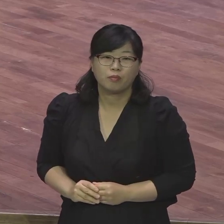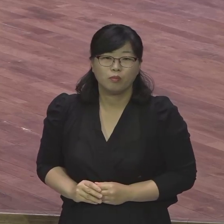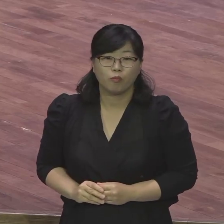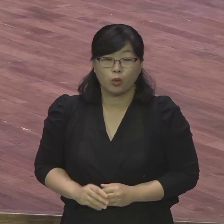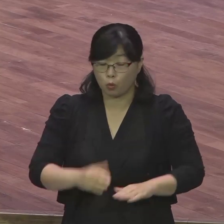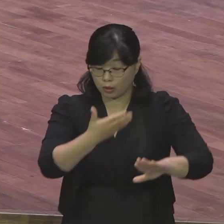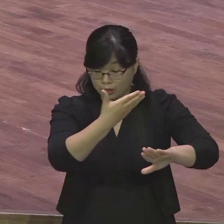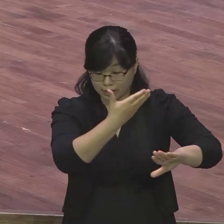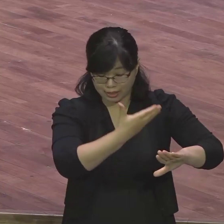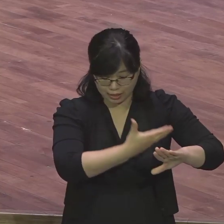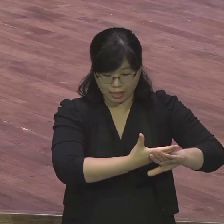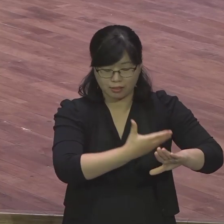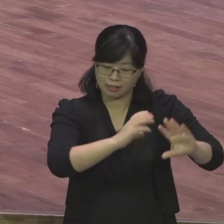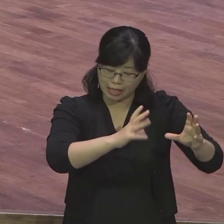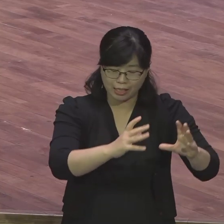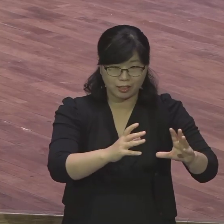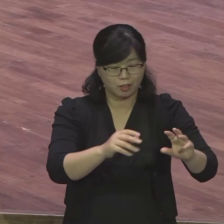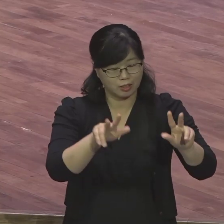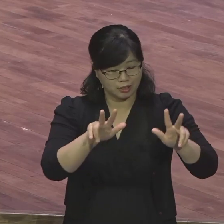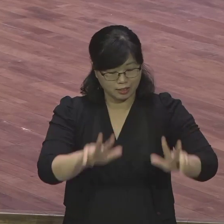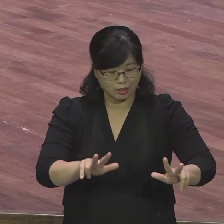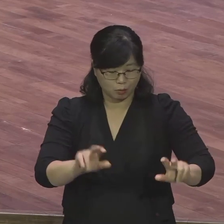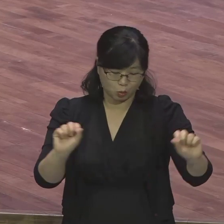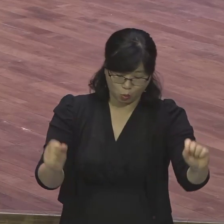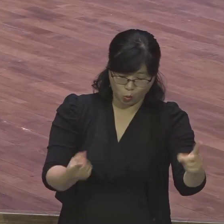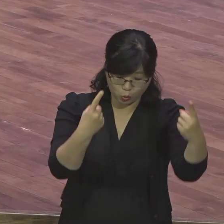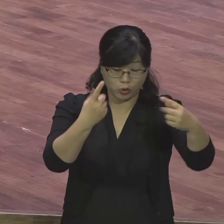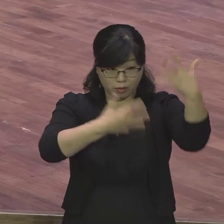성도들도 같이 서로 다 인사합시다. 세상의 틀을 바꿉시다.